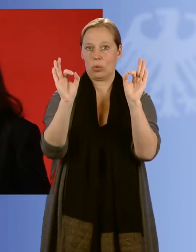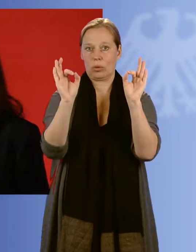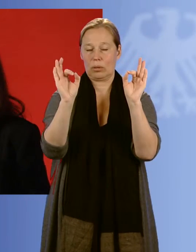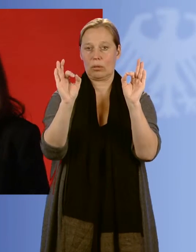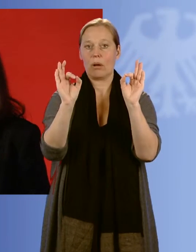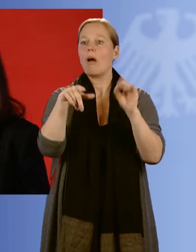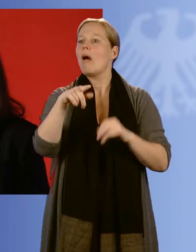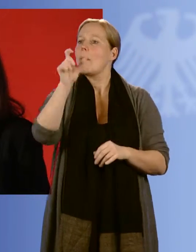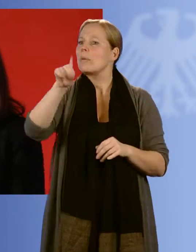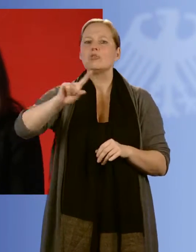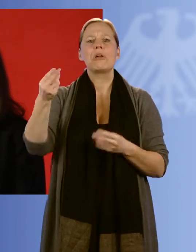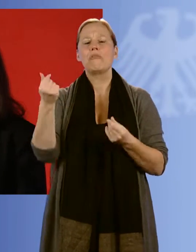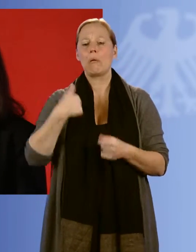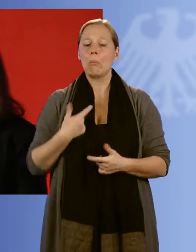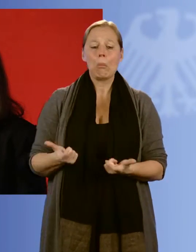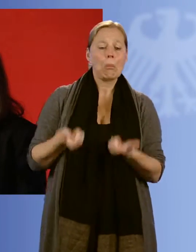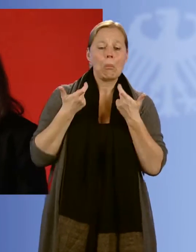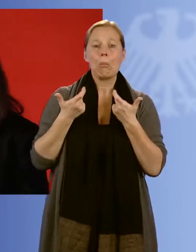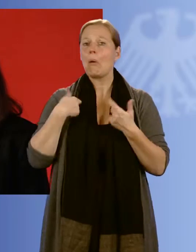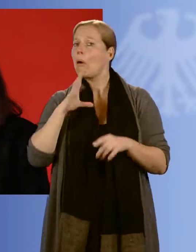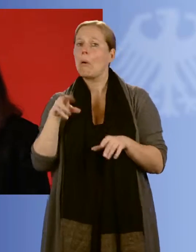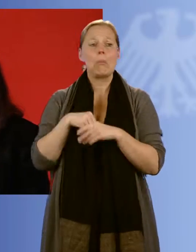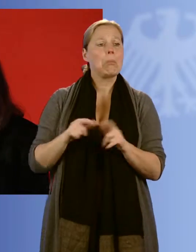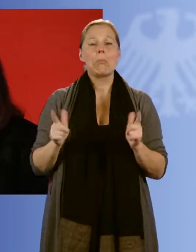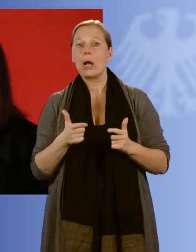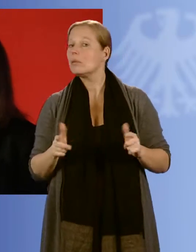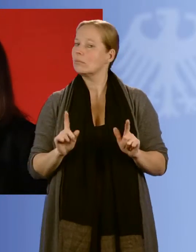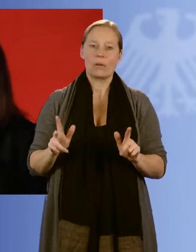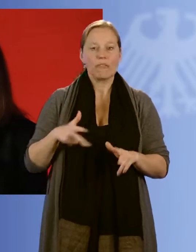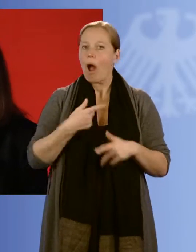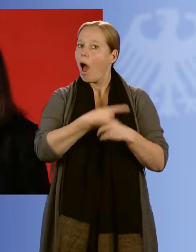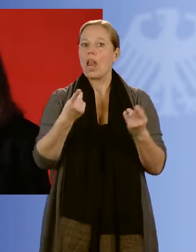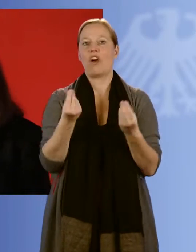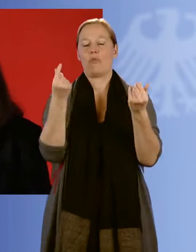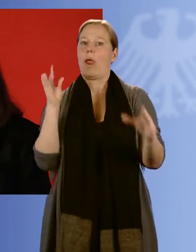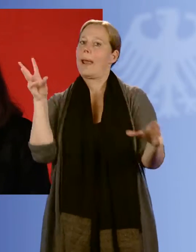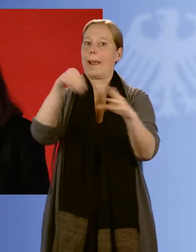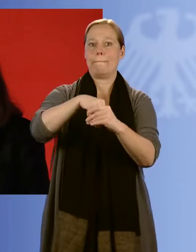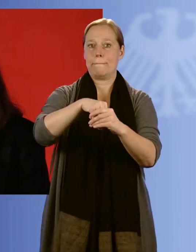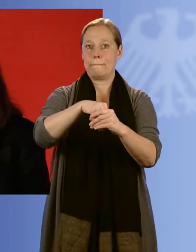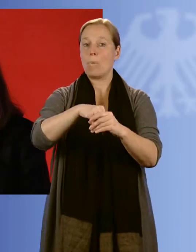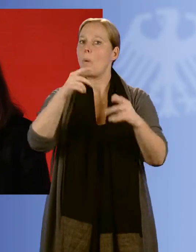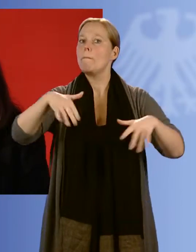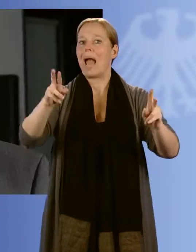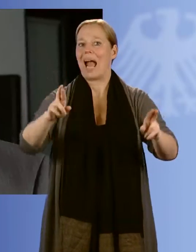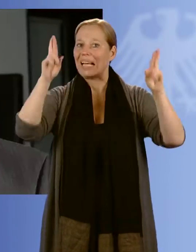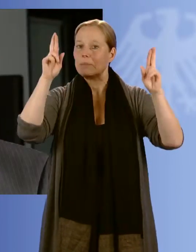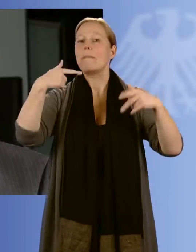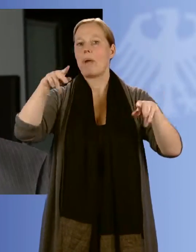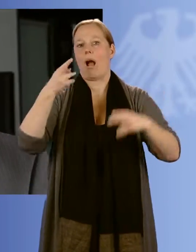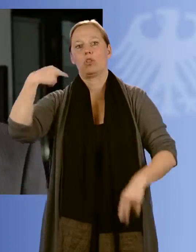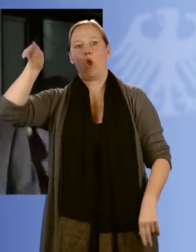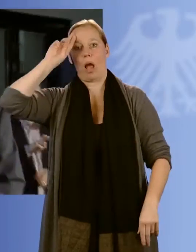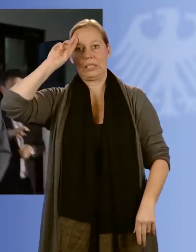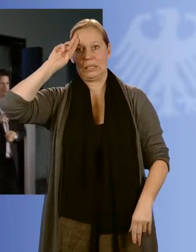Ausgeschlossenseins hin zum Dazugehören. Ein Klima für Toleranz und Wechselseitigung und Respekt. Der